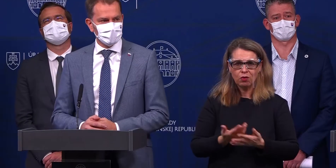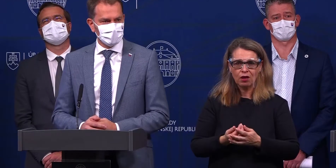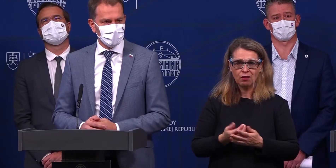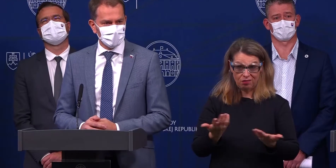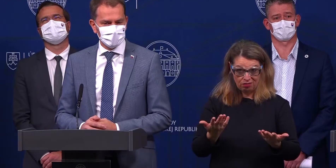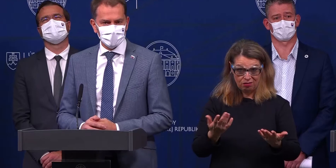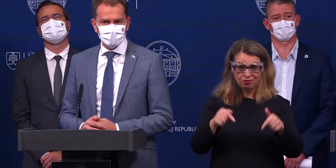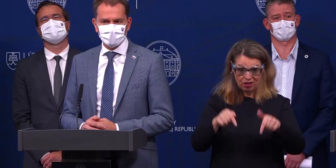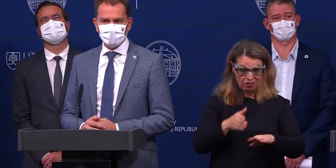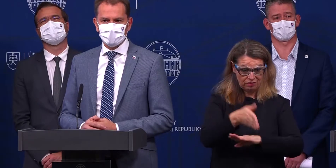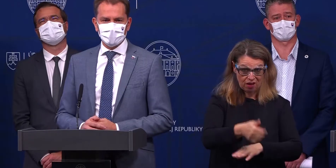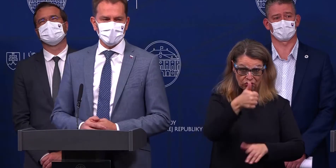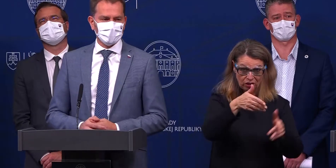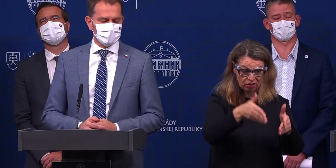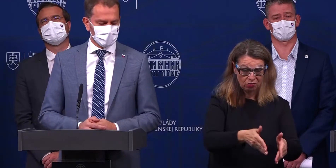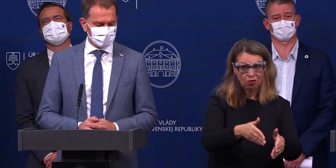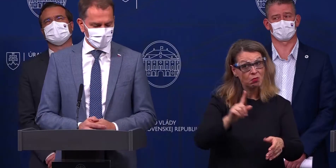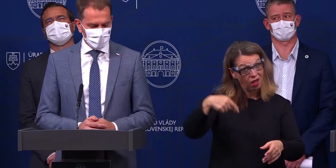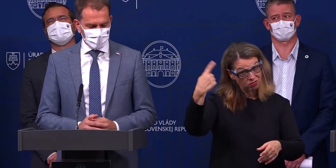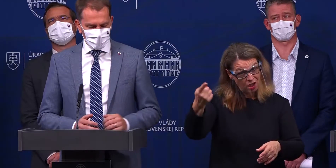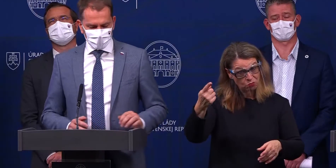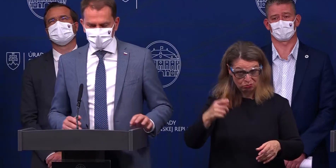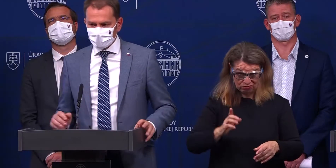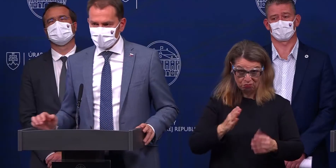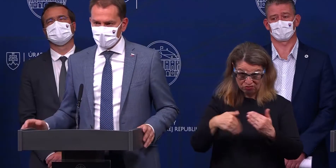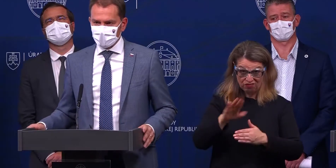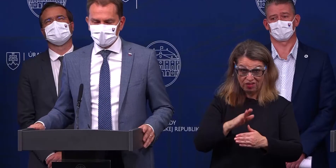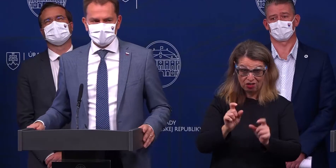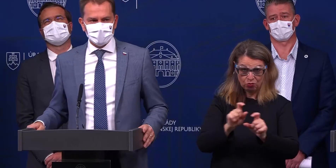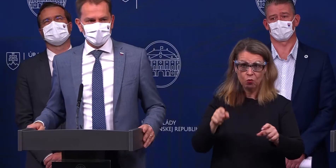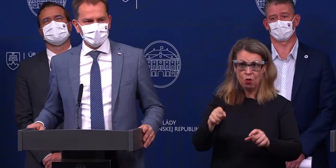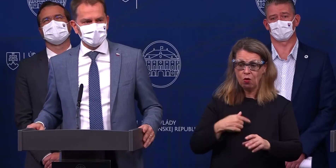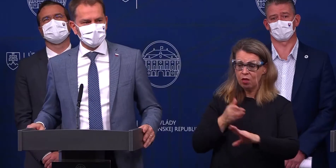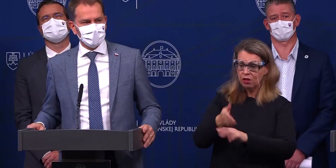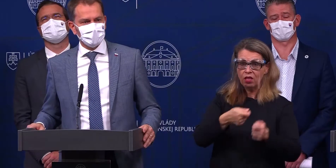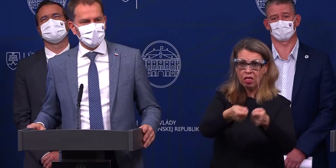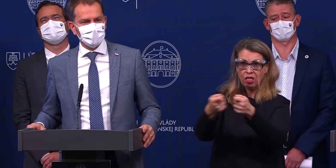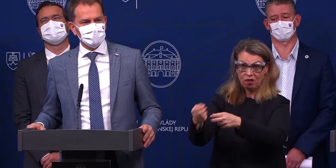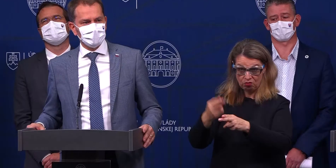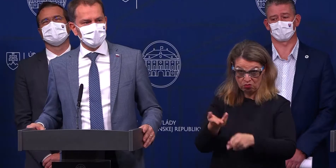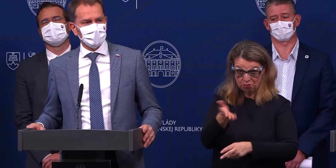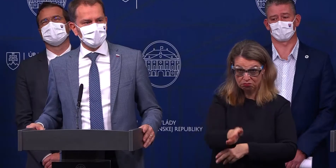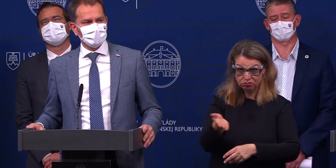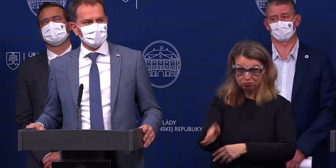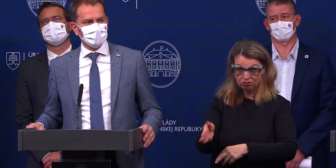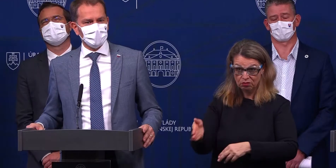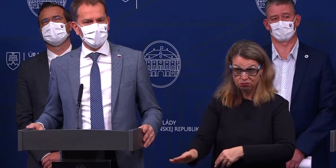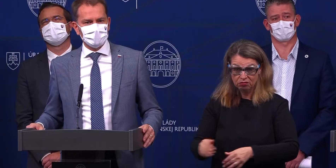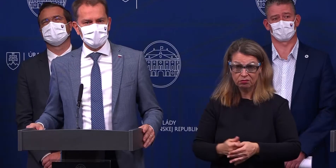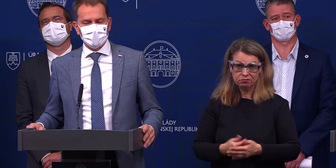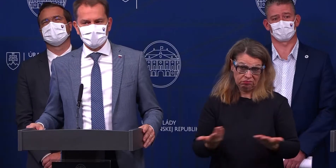navštíviť jeden hrob, ale pôjdeme navštíviť hrobou viacero. Rovnako aj v prípade tých svádeb. Ja predpokladám, že potom ako